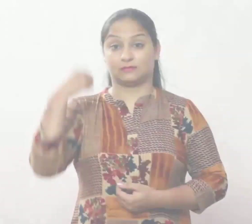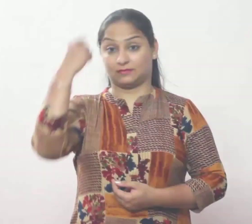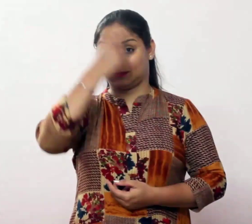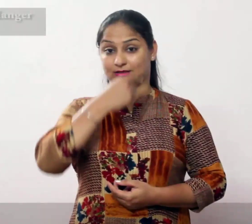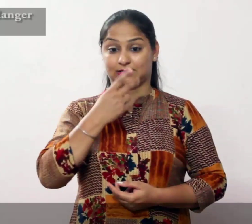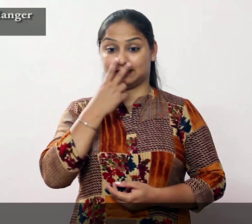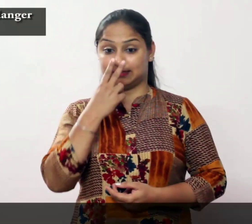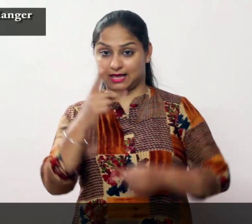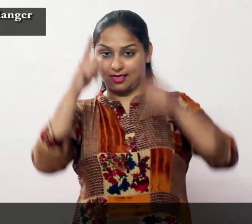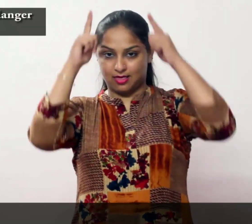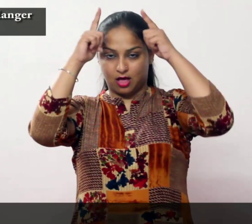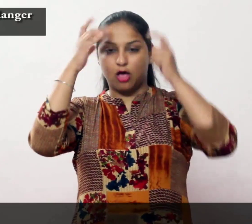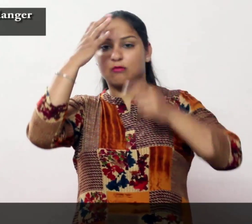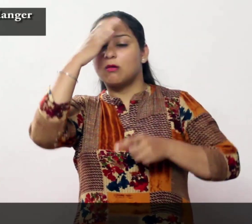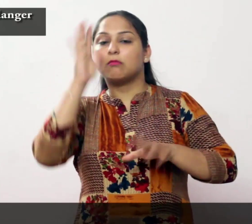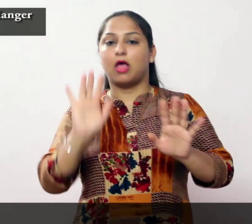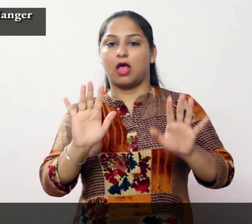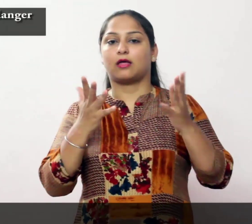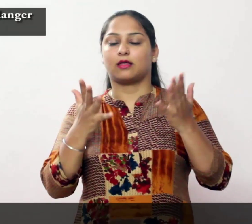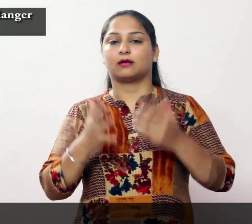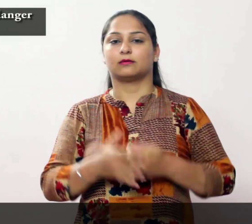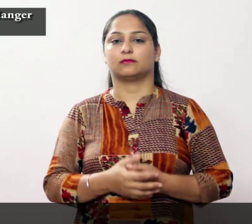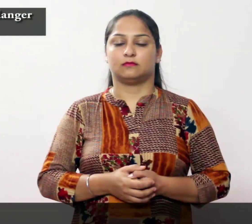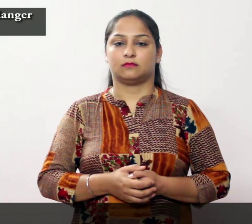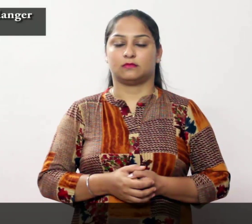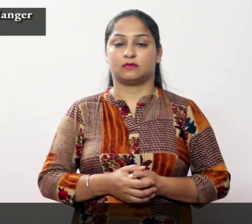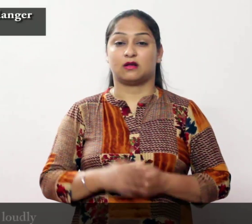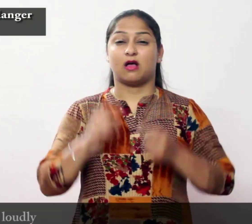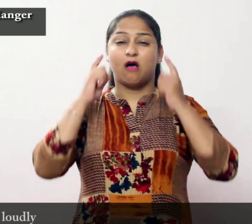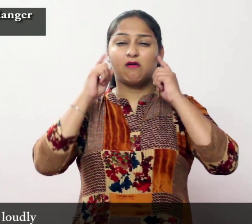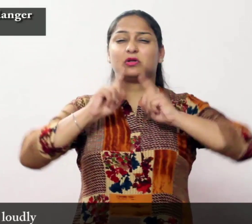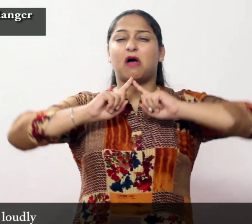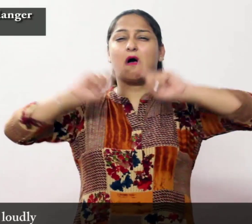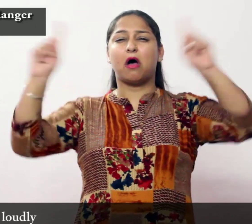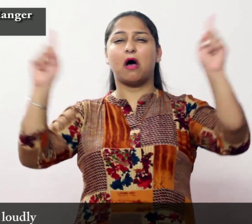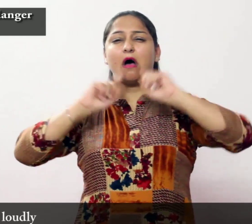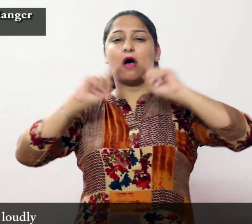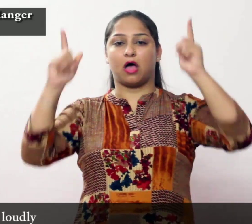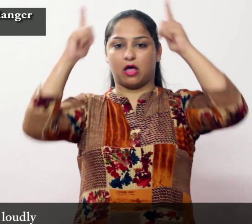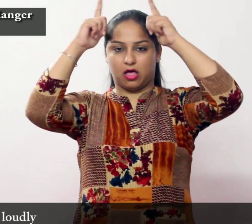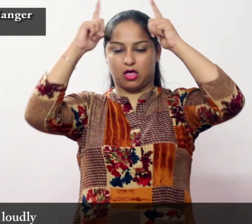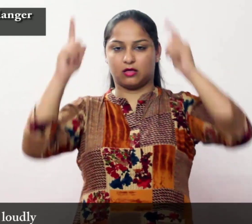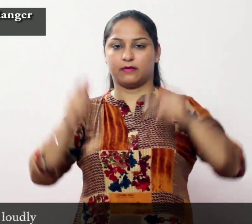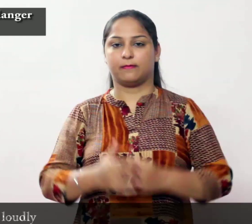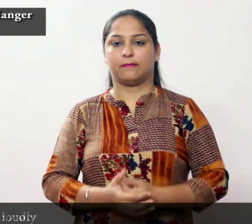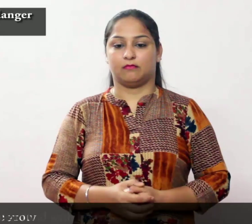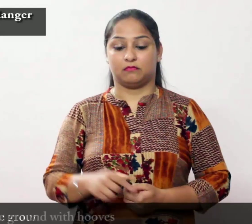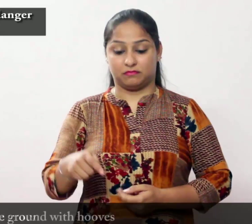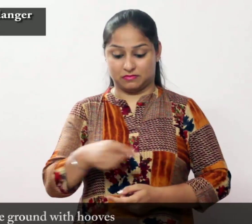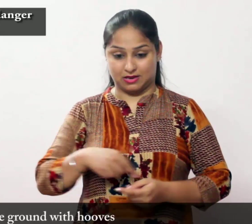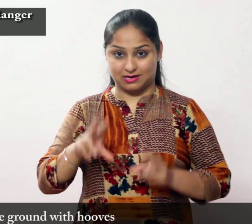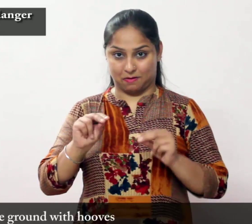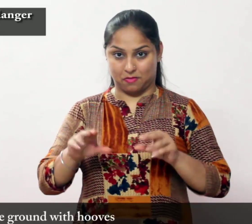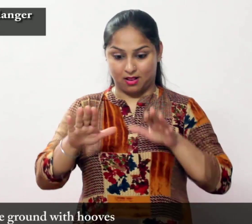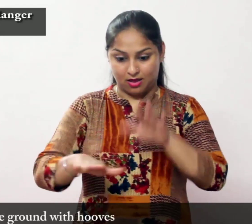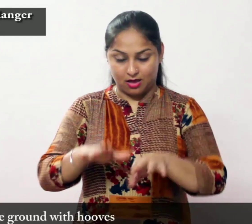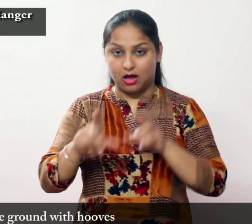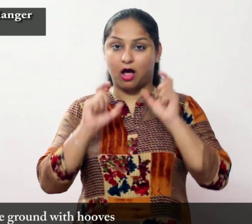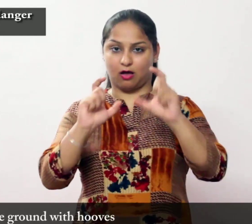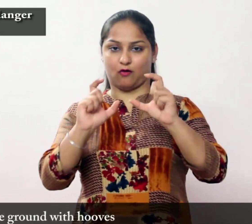खत्रे के संकेतों को पहचानना जैसे जोर से बोलना खुरों से जमीन को पंजा